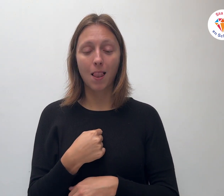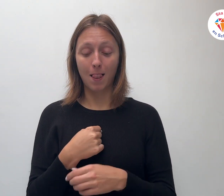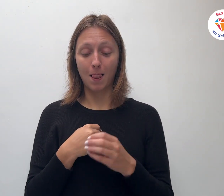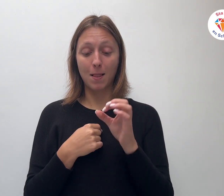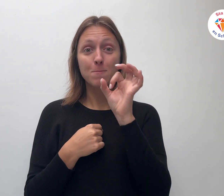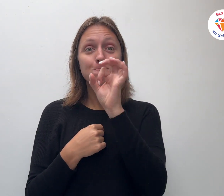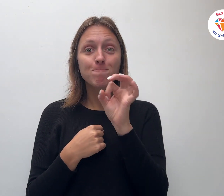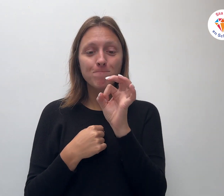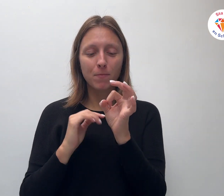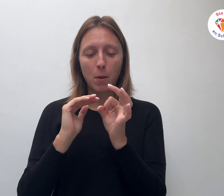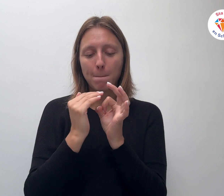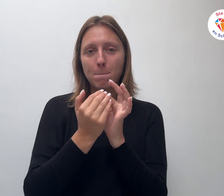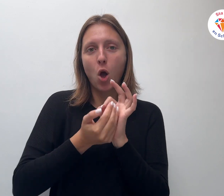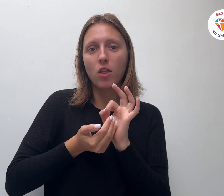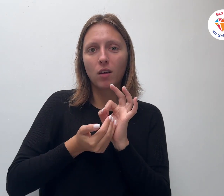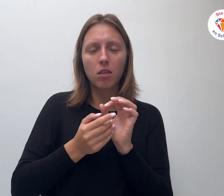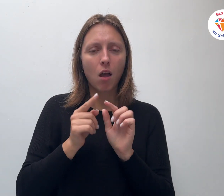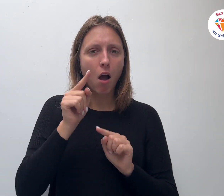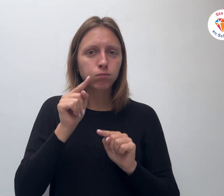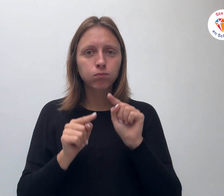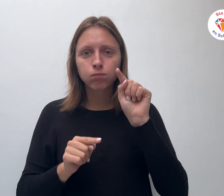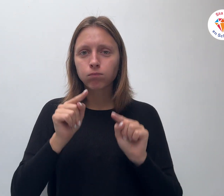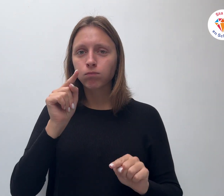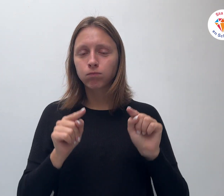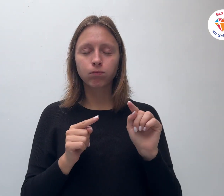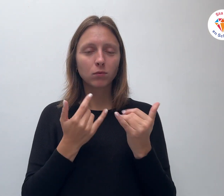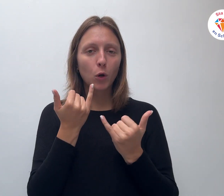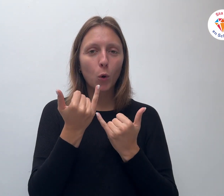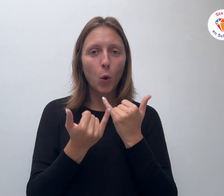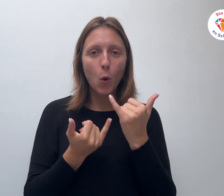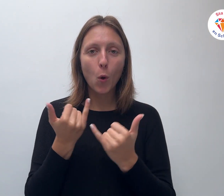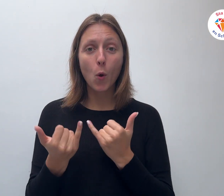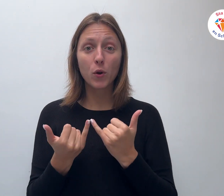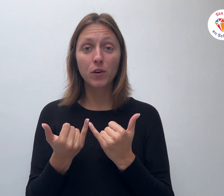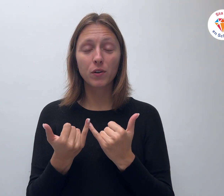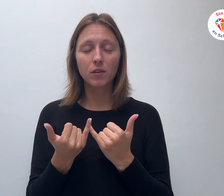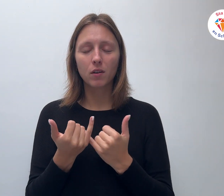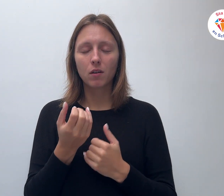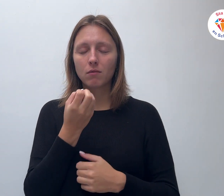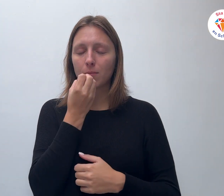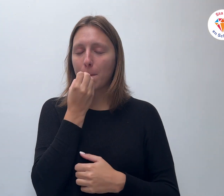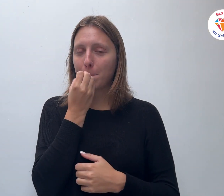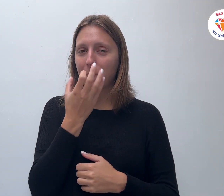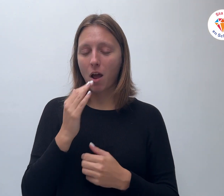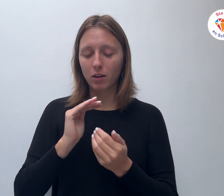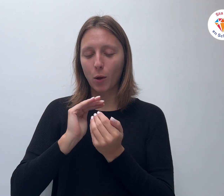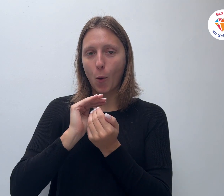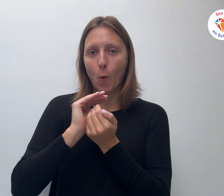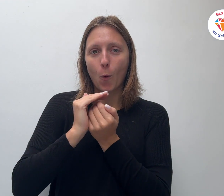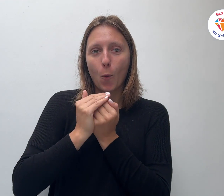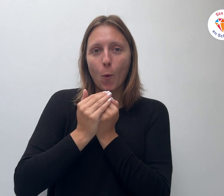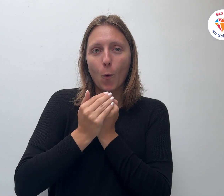anders uit, met hun verschillende kleuren. Het prachtige omhulsel heeft voor mij niet echt het smaak.